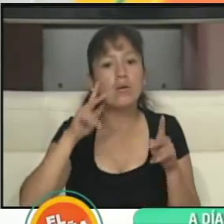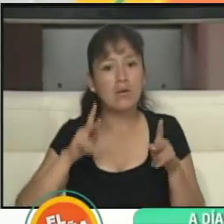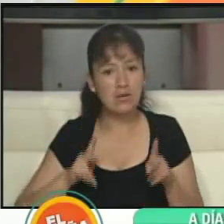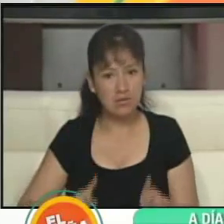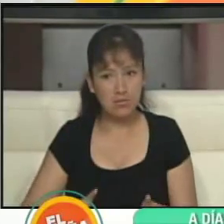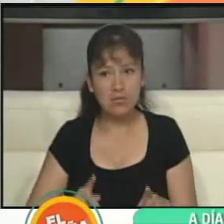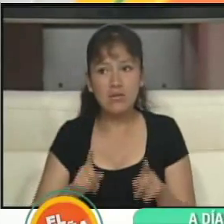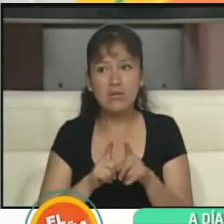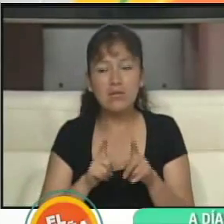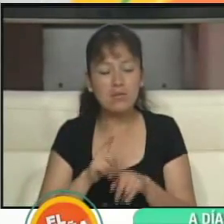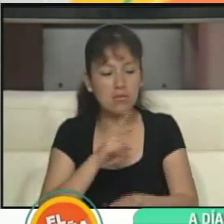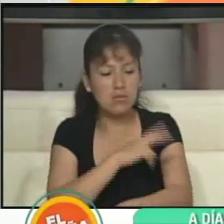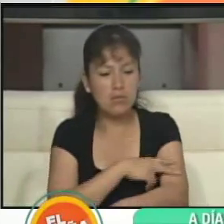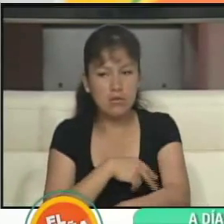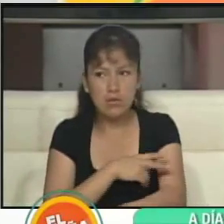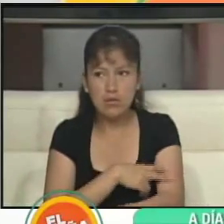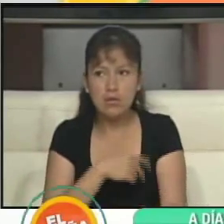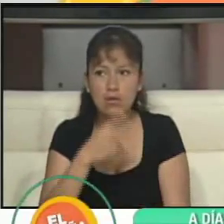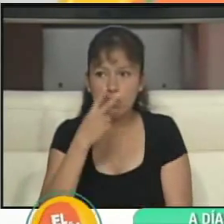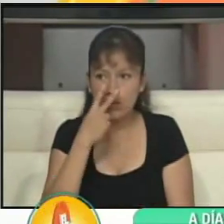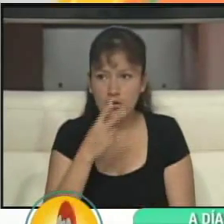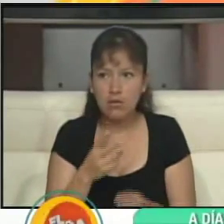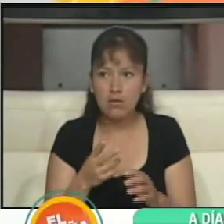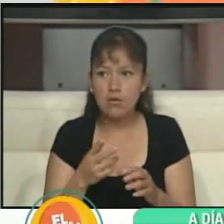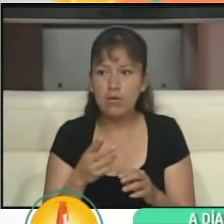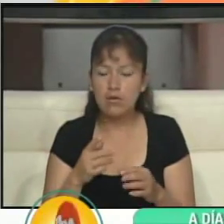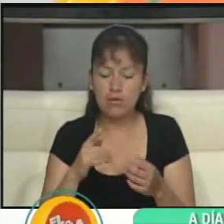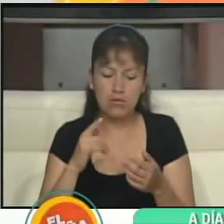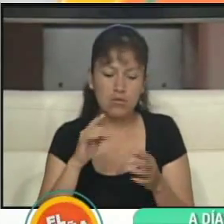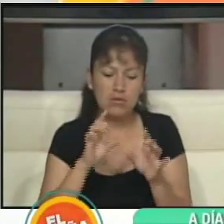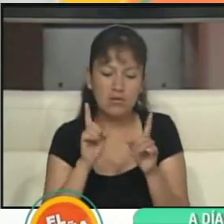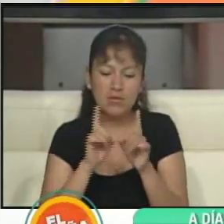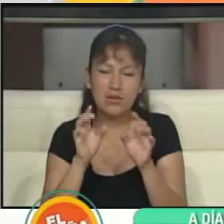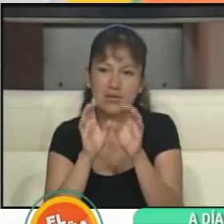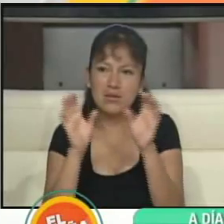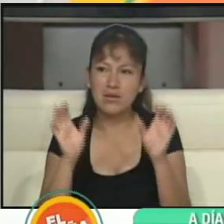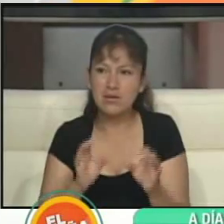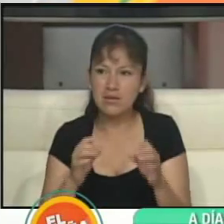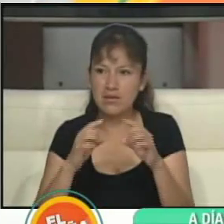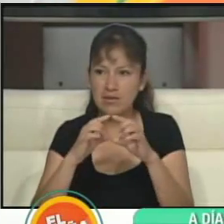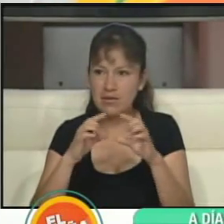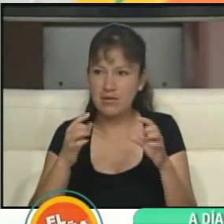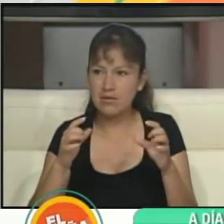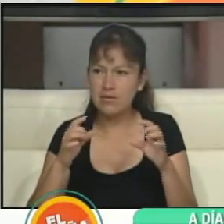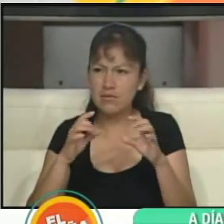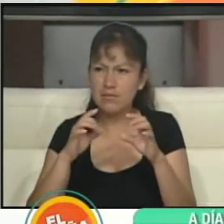uno de los vocales hará el destroquelado, ¿no? De los certificados, en este caso de esta forma.